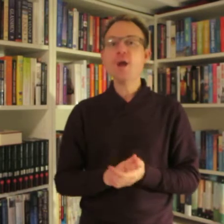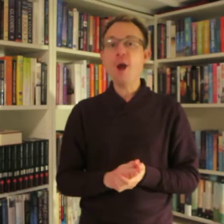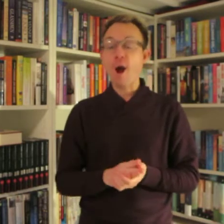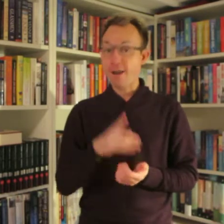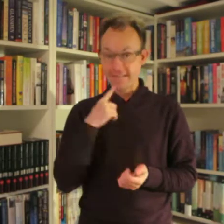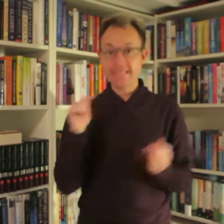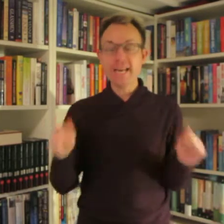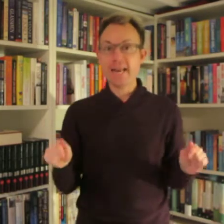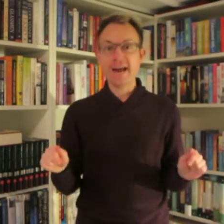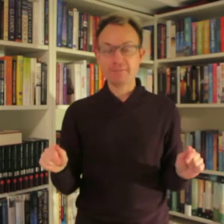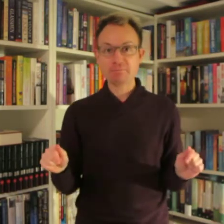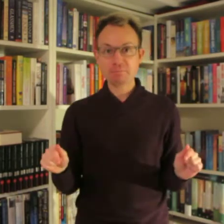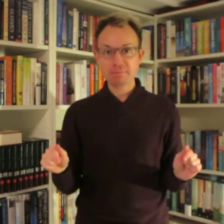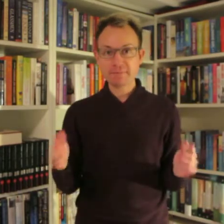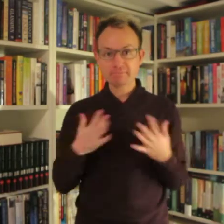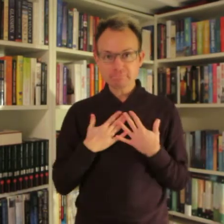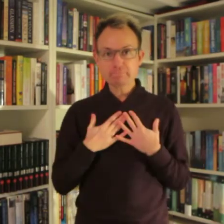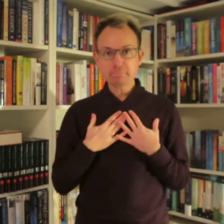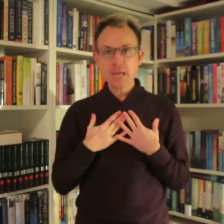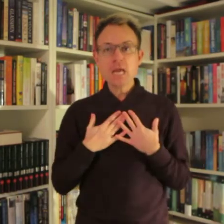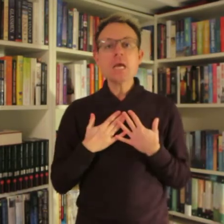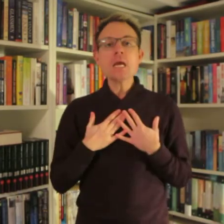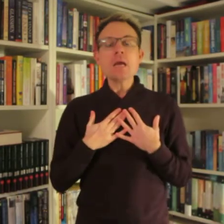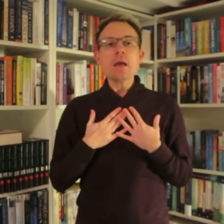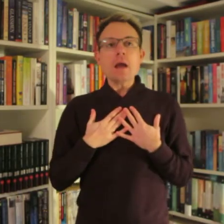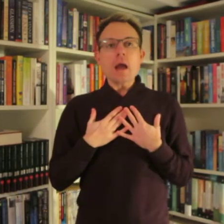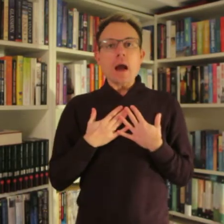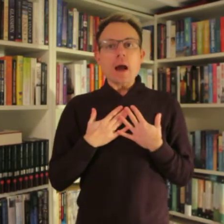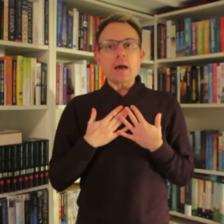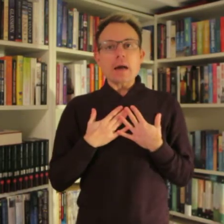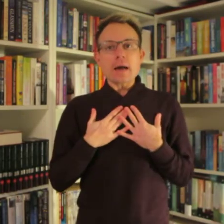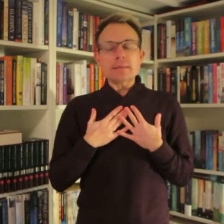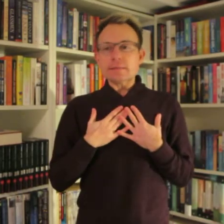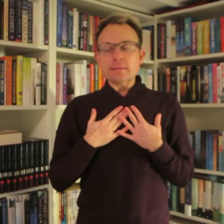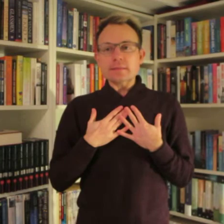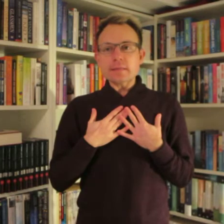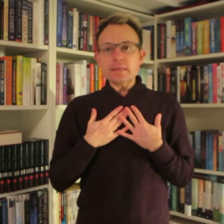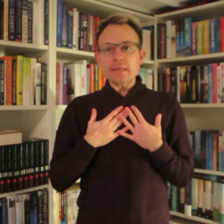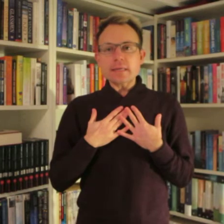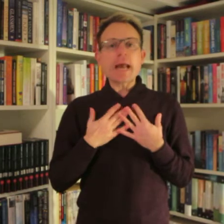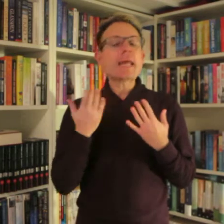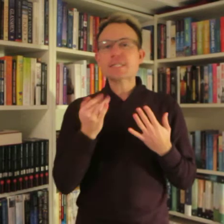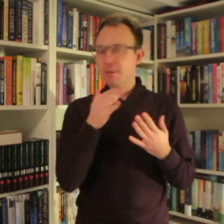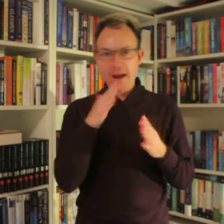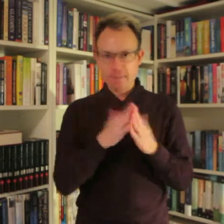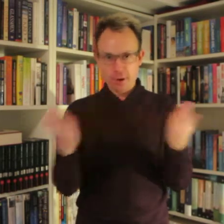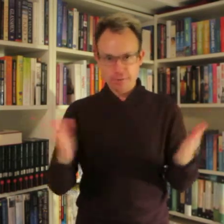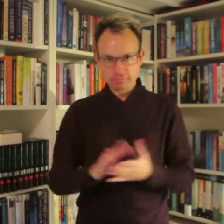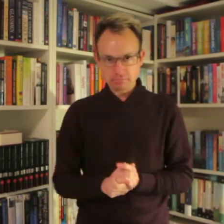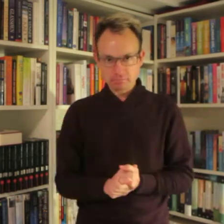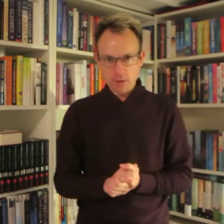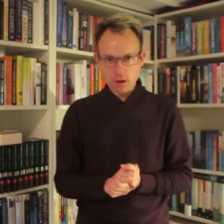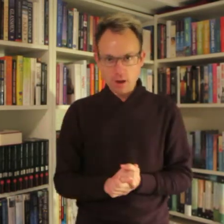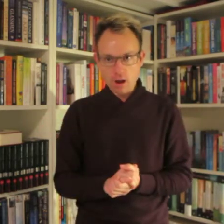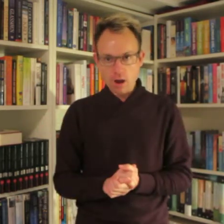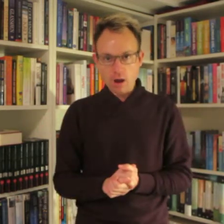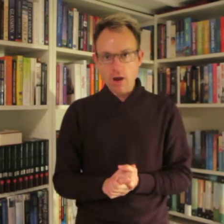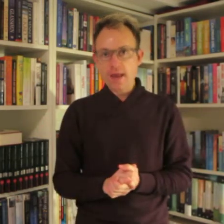Og når jeg siger det her... Jeg lægger så mange byer. Og jeg